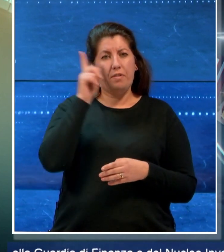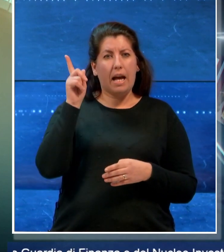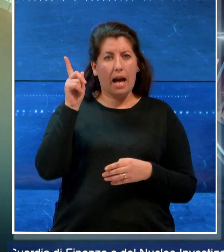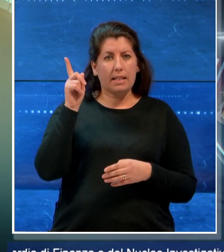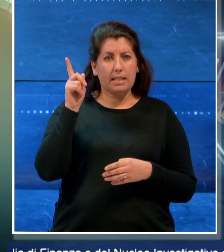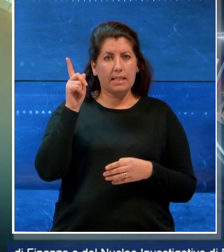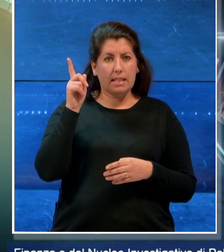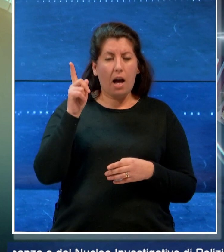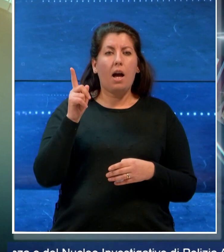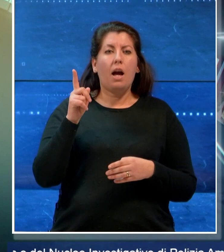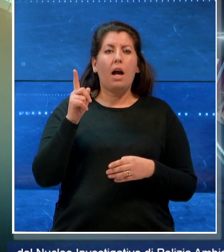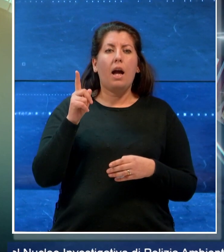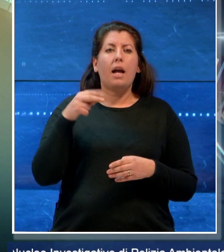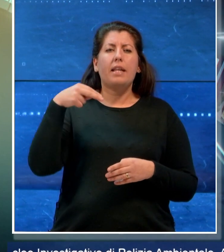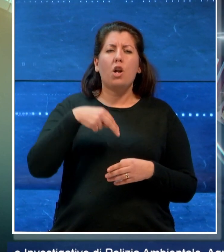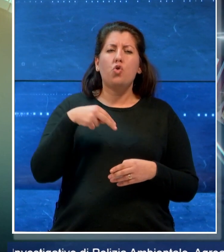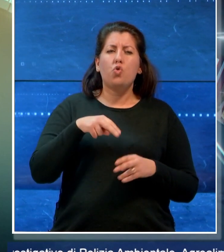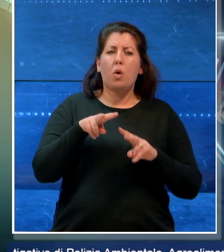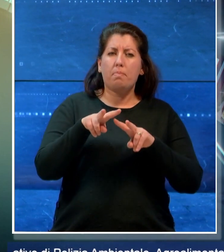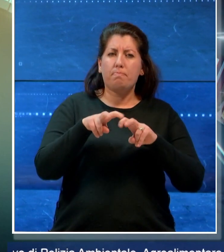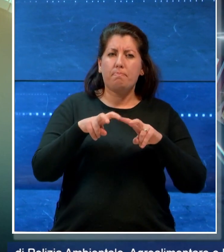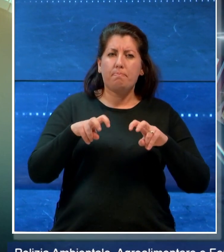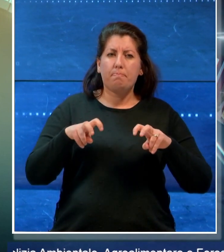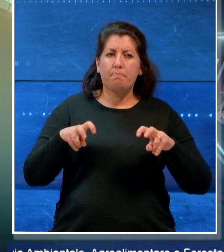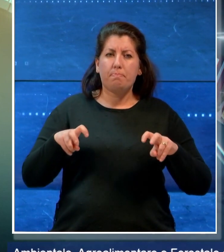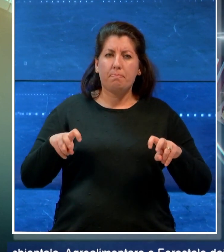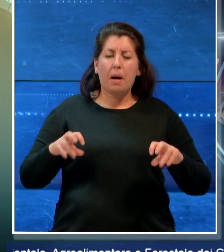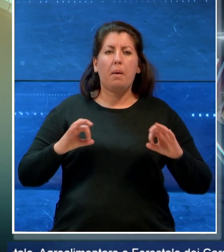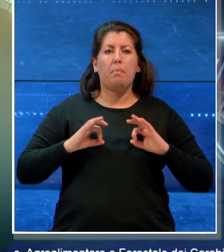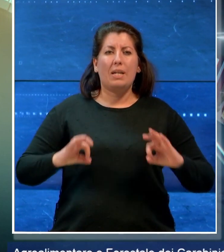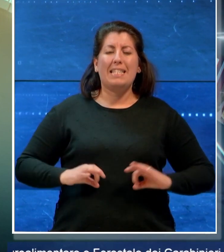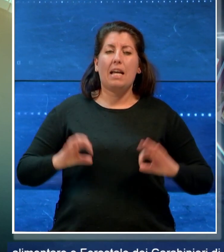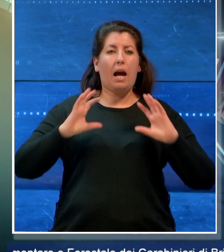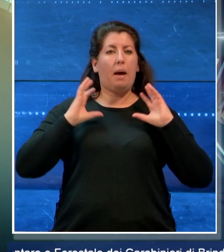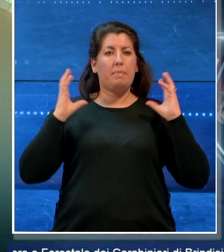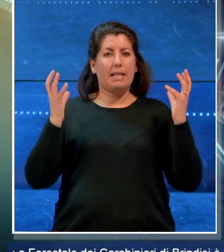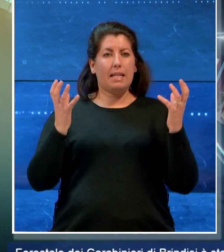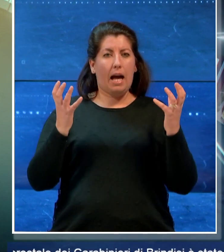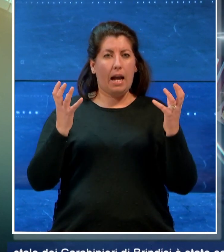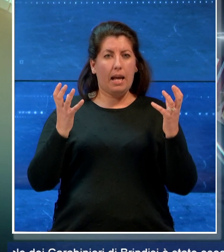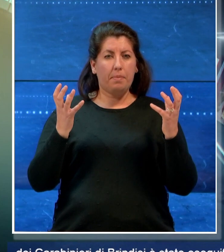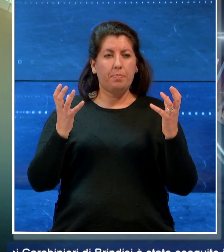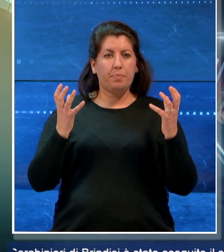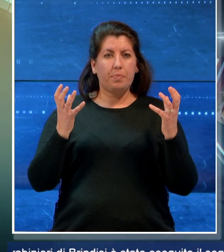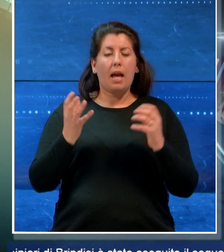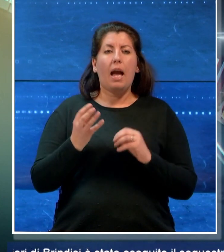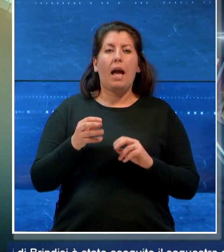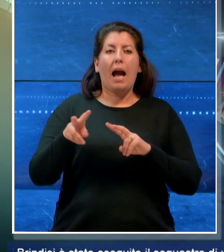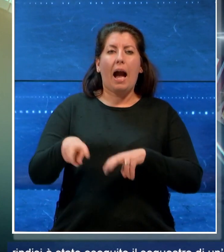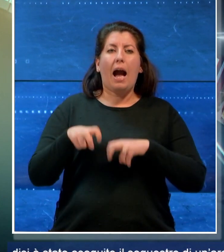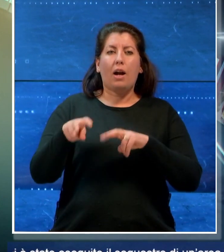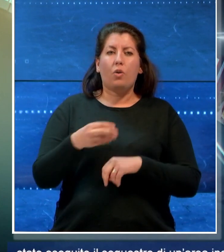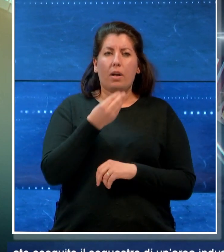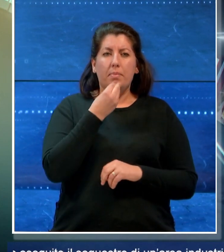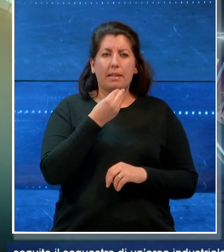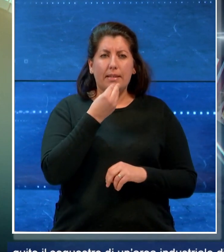e del nucleo investigativo di Polizia Ambientale Agroalimentare